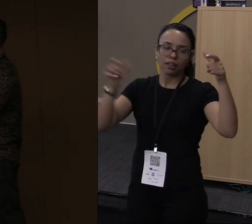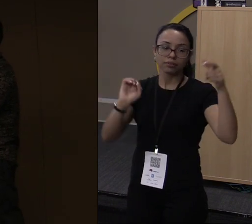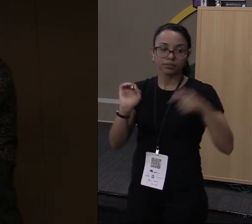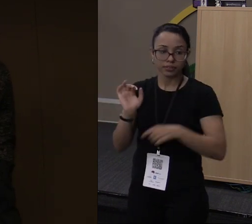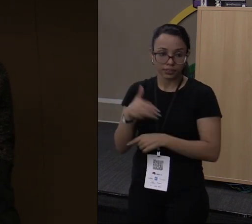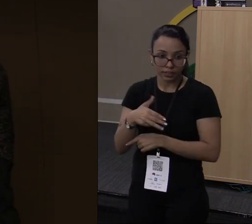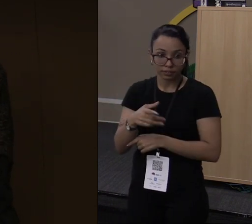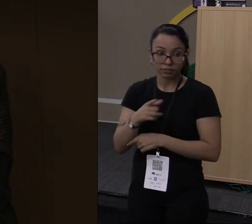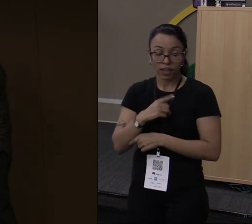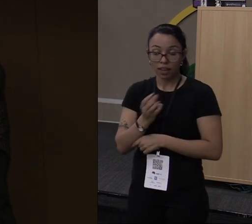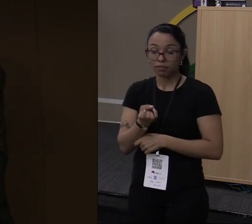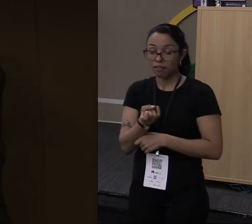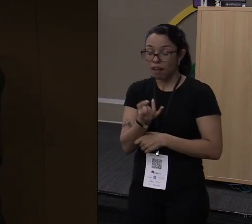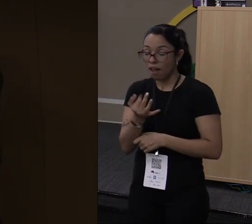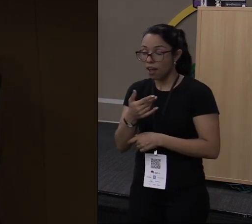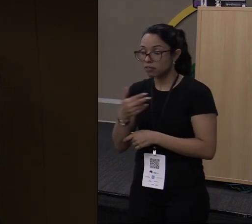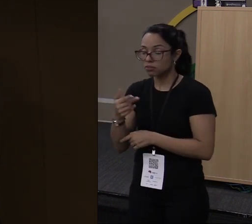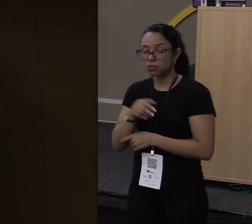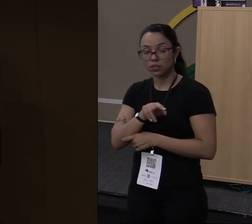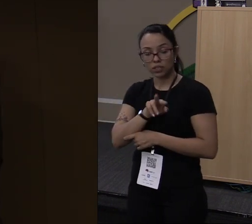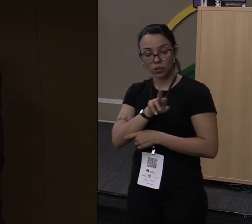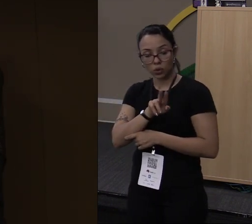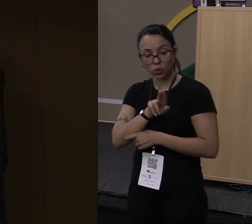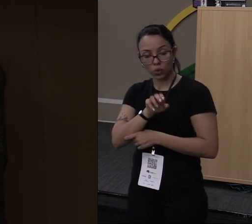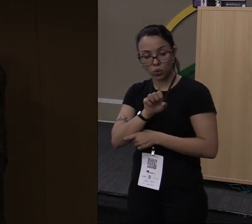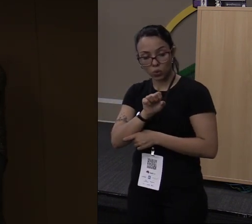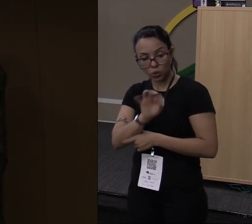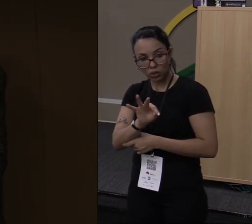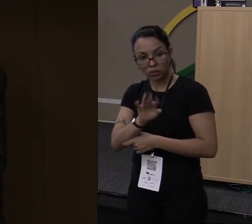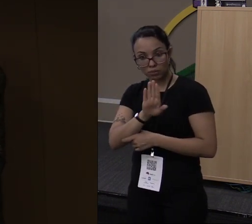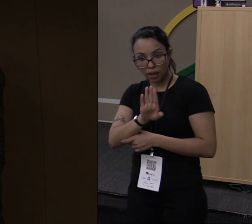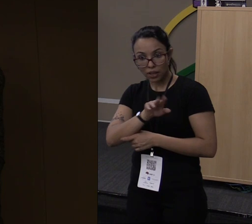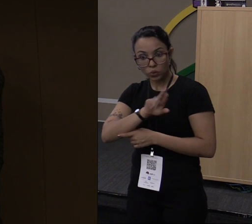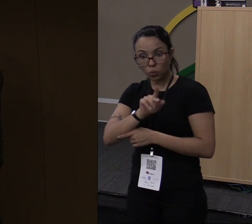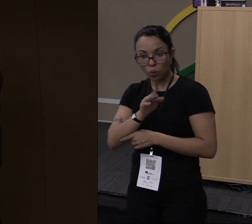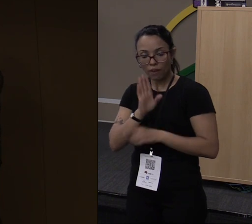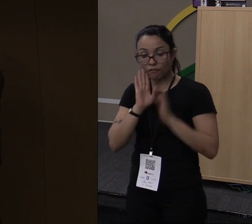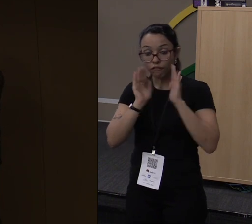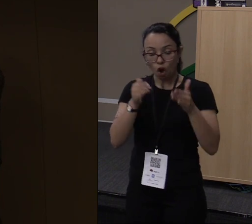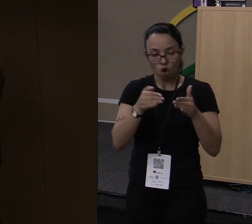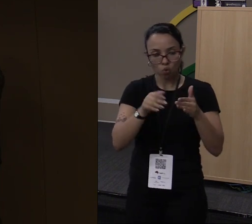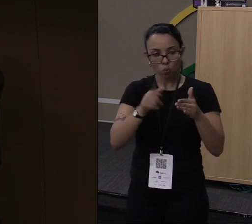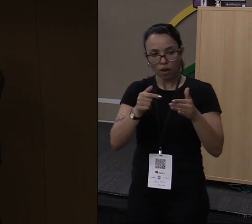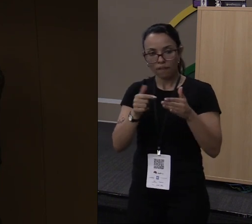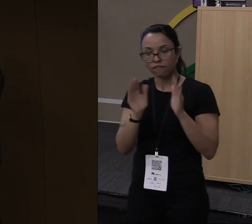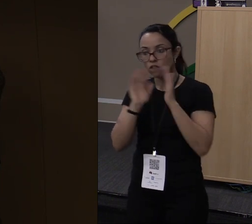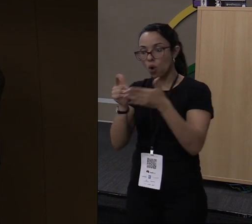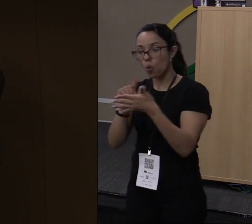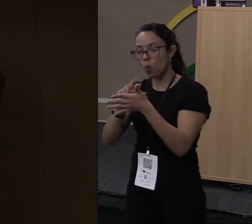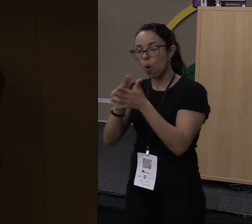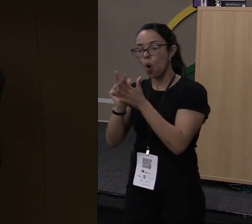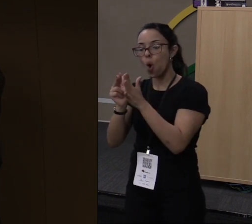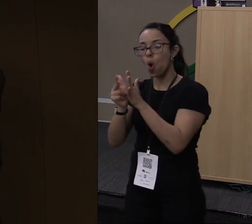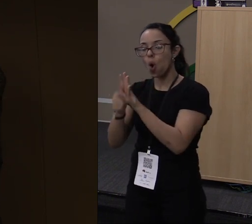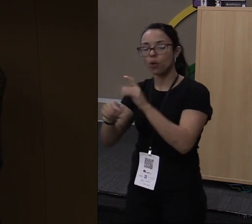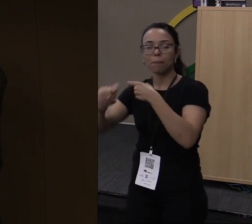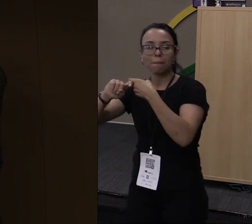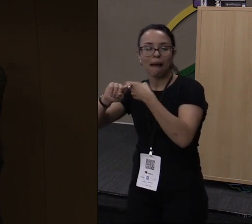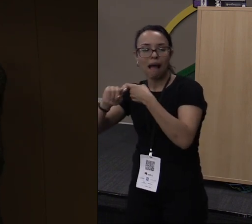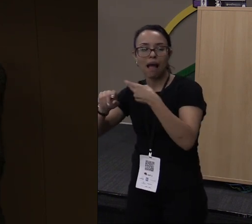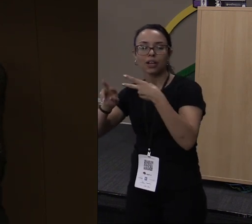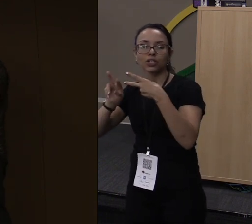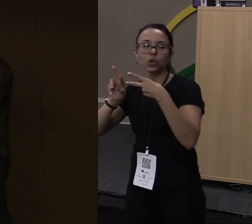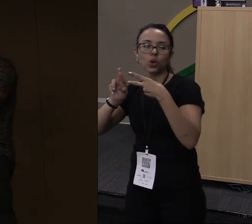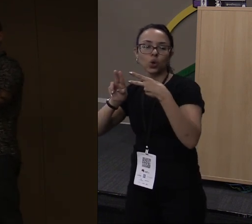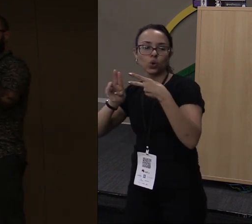coisa aqui que foi escrita em Rust, mas não para ser usada em Rust. Para ser usada em Ruby, em Node, em Python, que você vai instalar utilizando aqui o cargo,